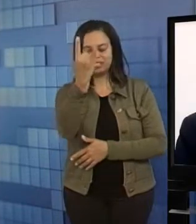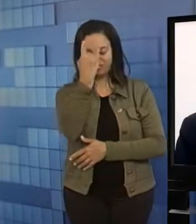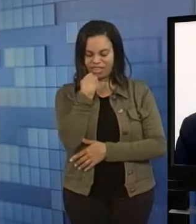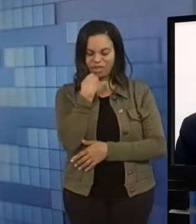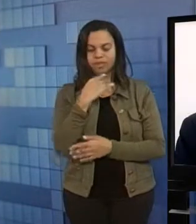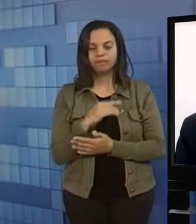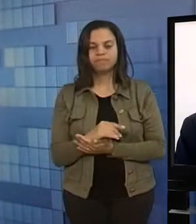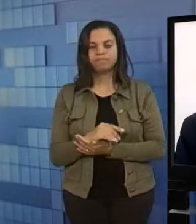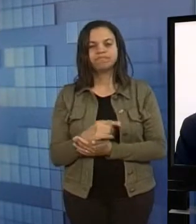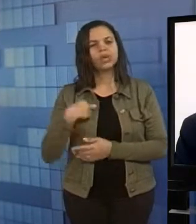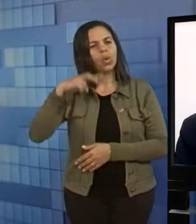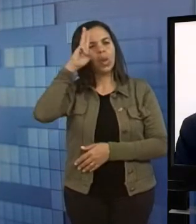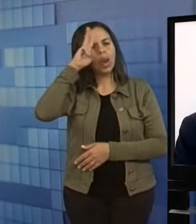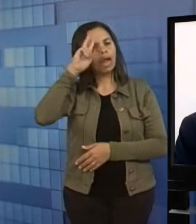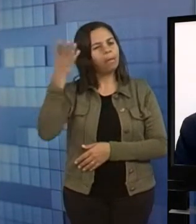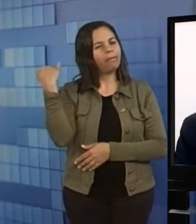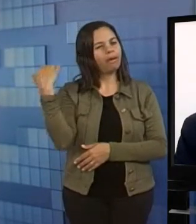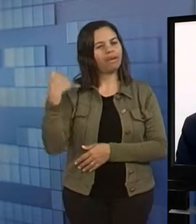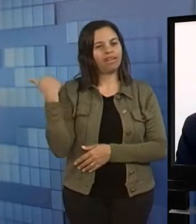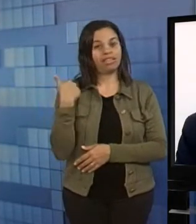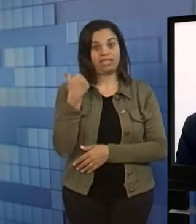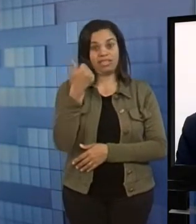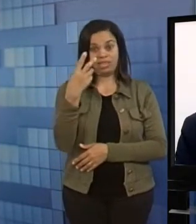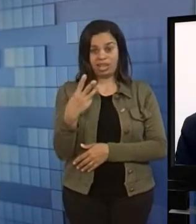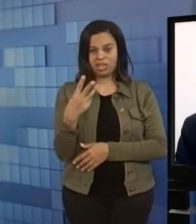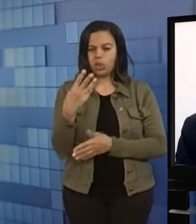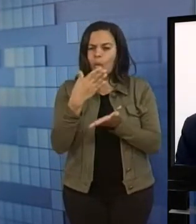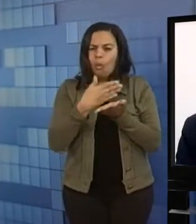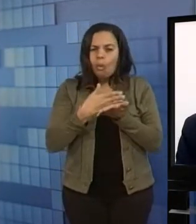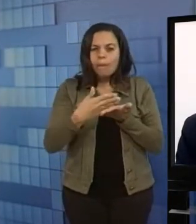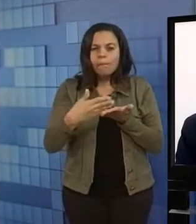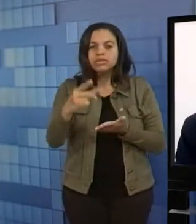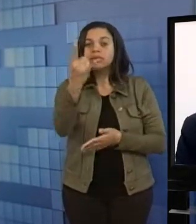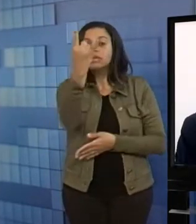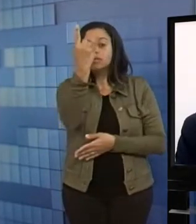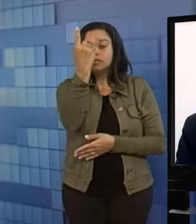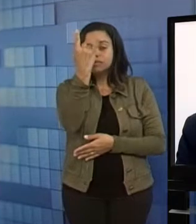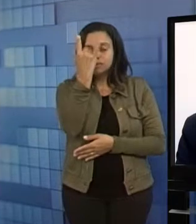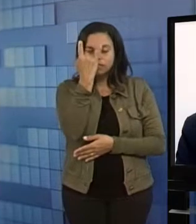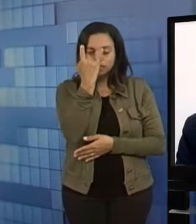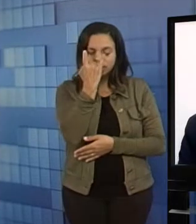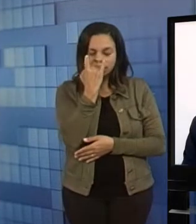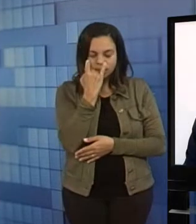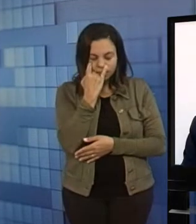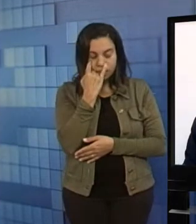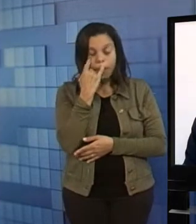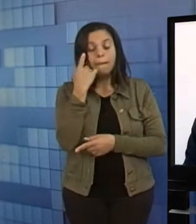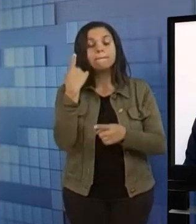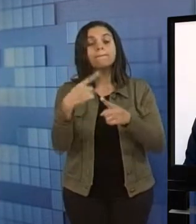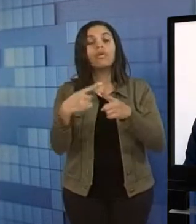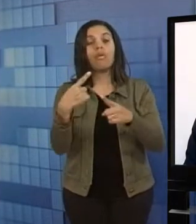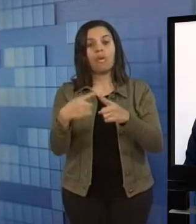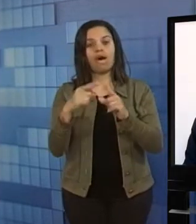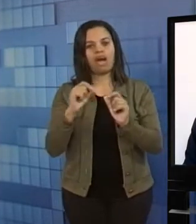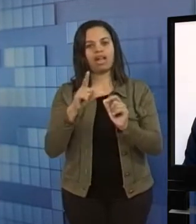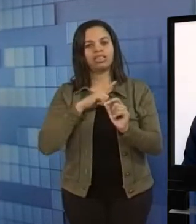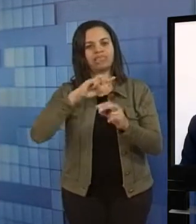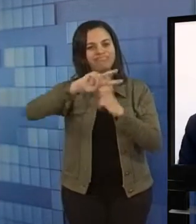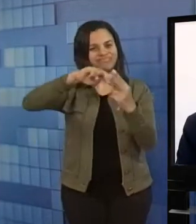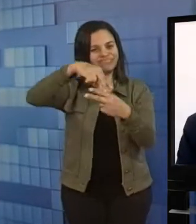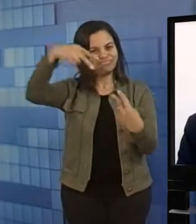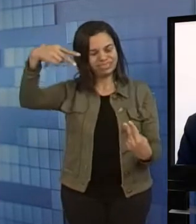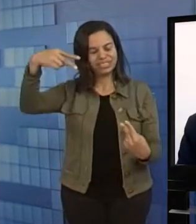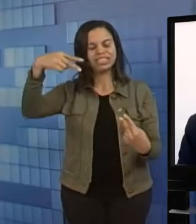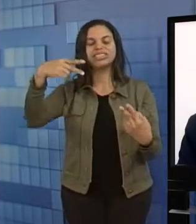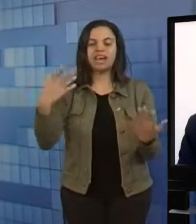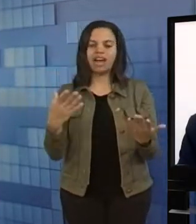Eu comecei a perder a visão aos 13 anos de idade, devido a uma hereditariedade, e por conta disso eu fiquei 10